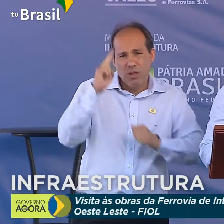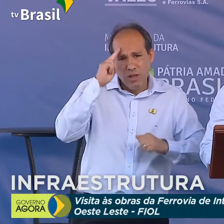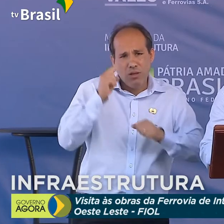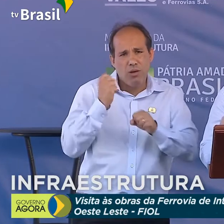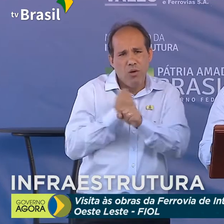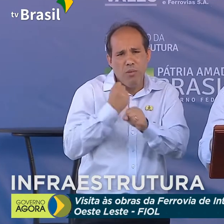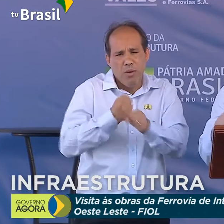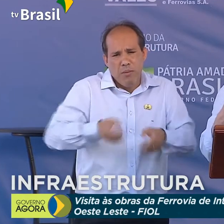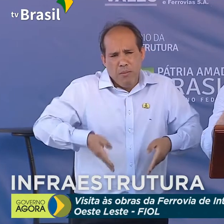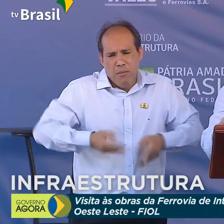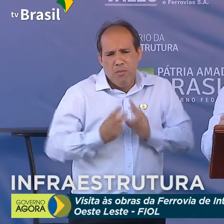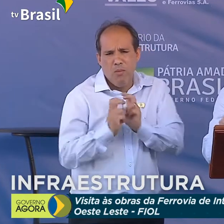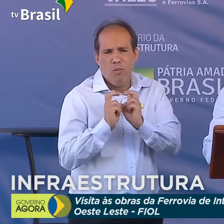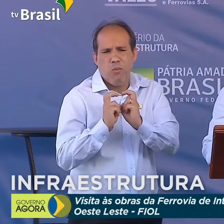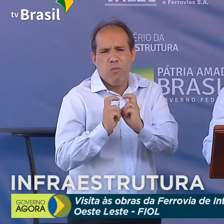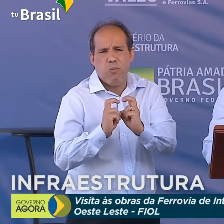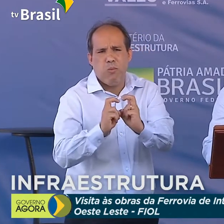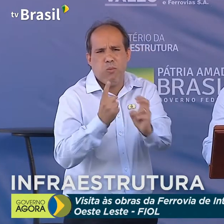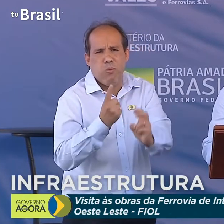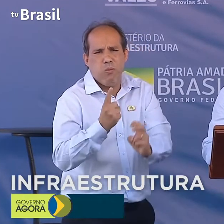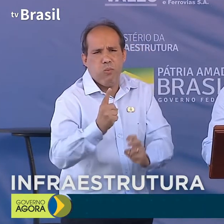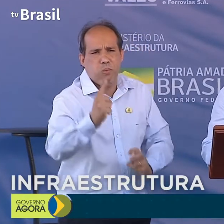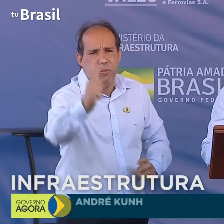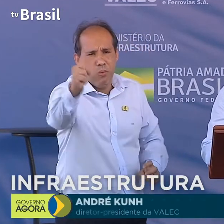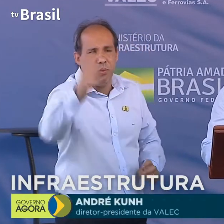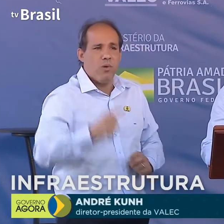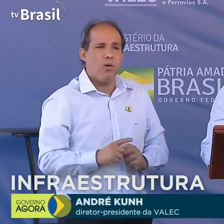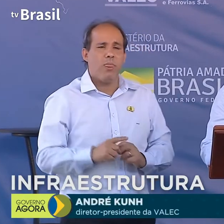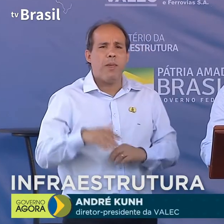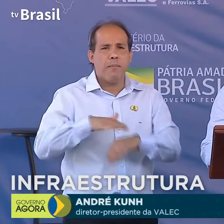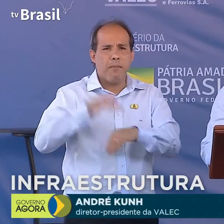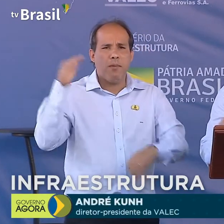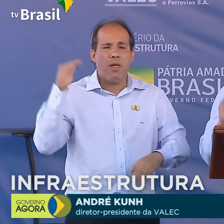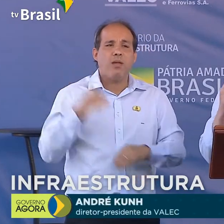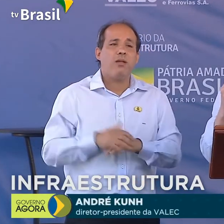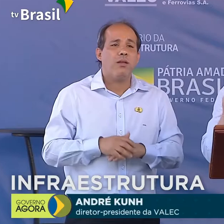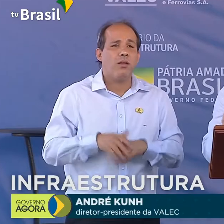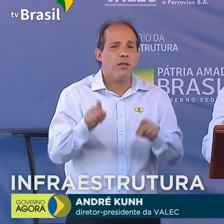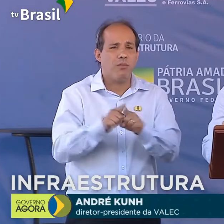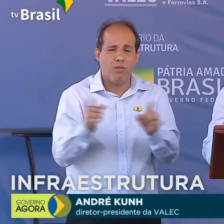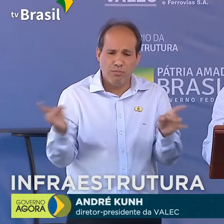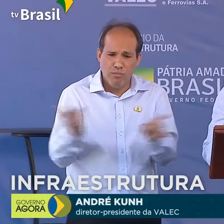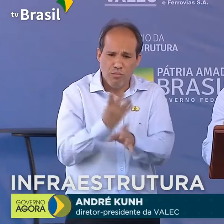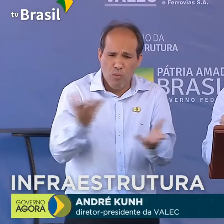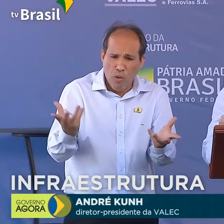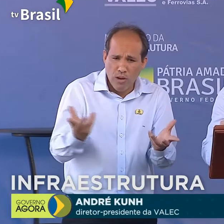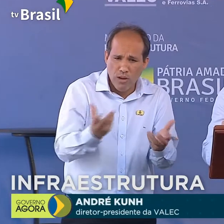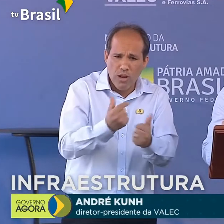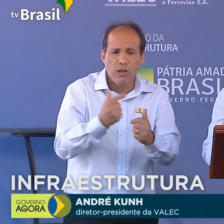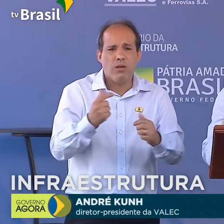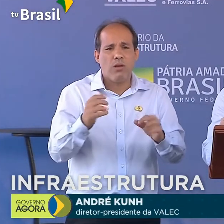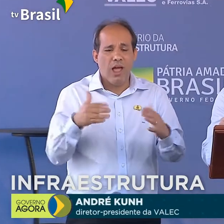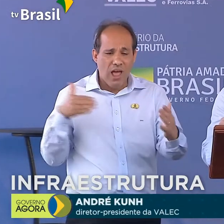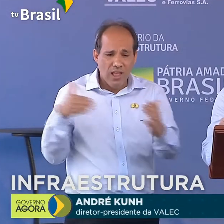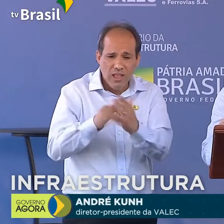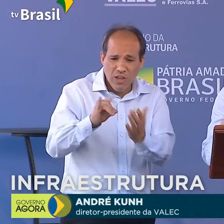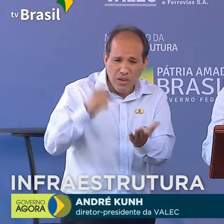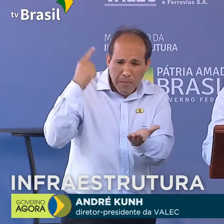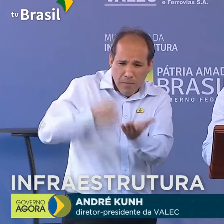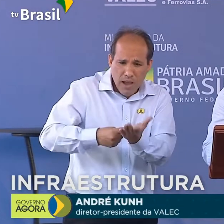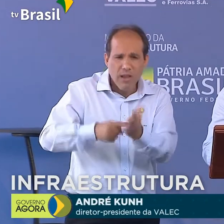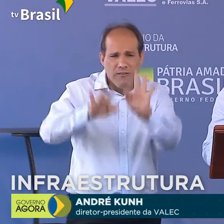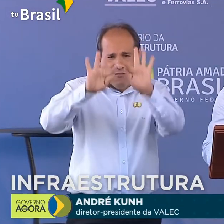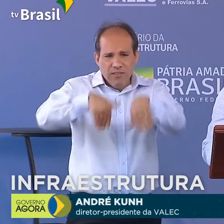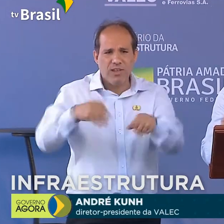E, com isso, vamos agregar não só qualidade na execução, mas também executar as obras dentro do custo previsto e dentro do prazo